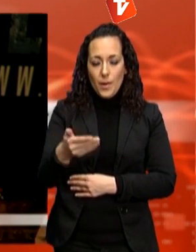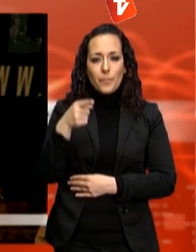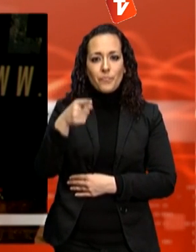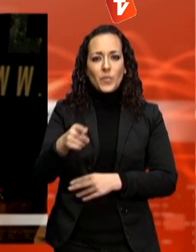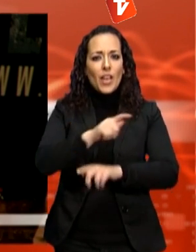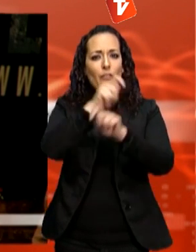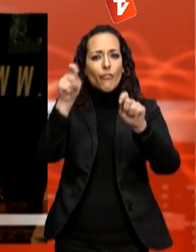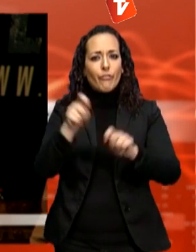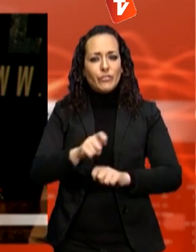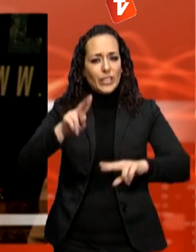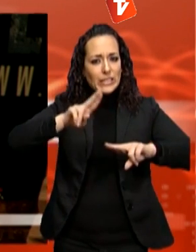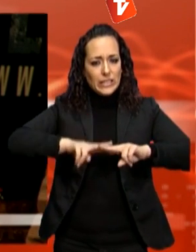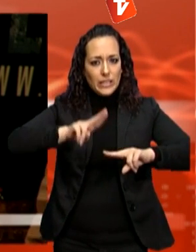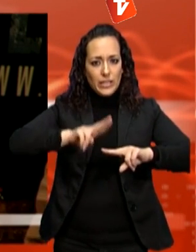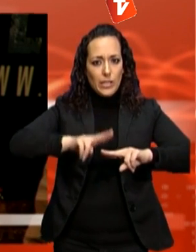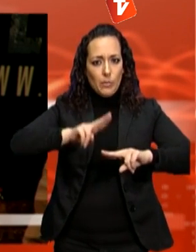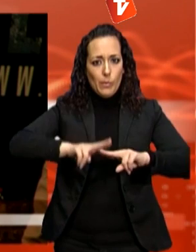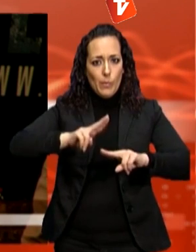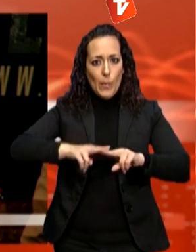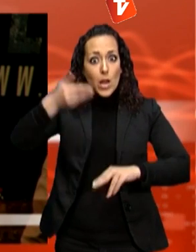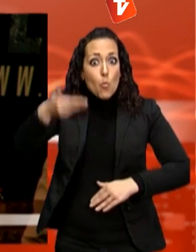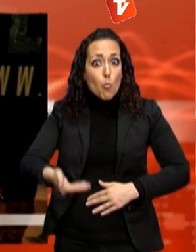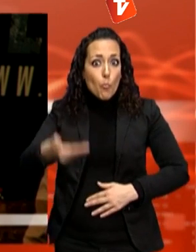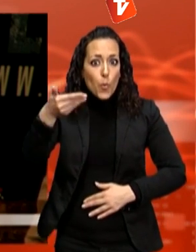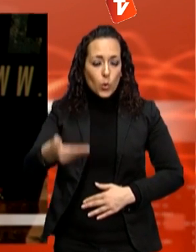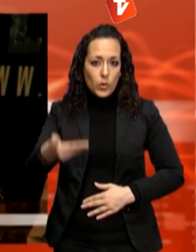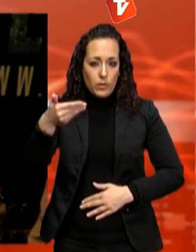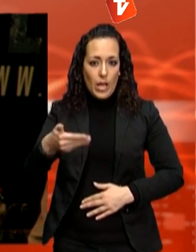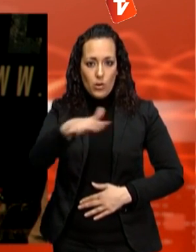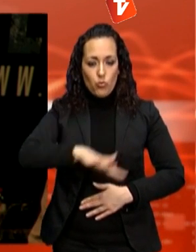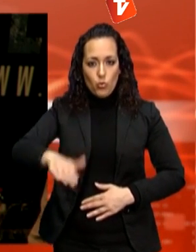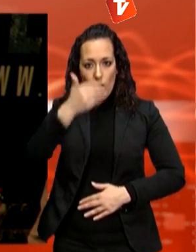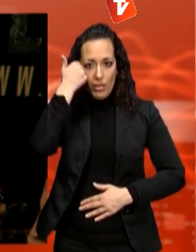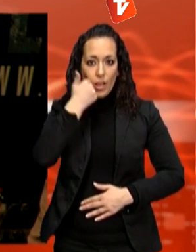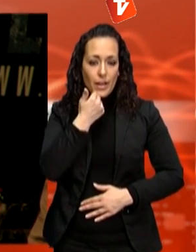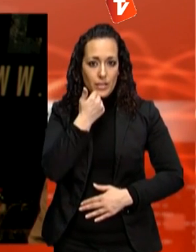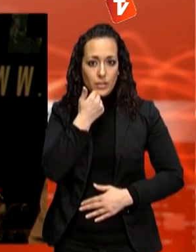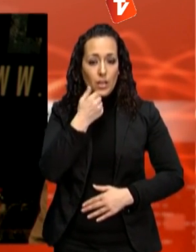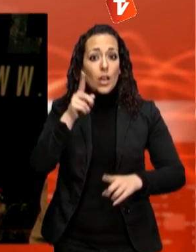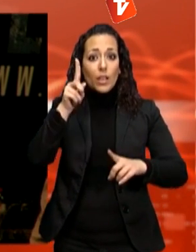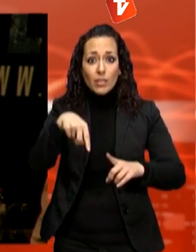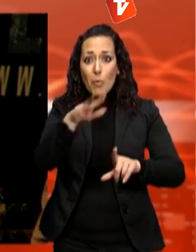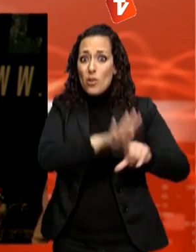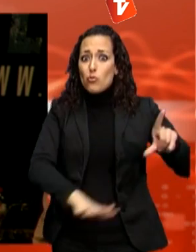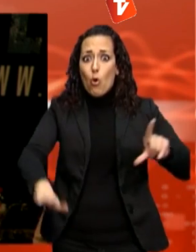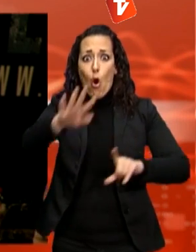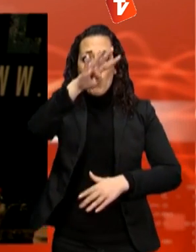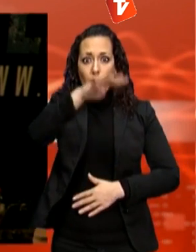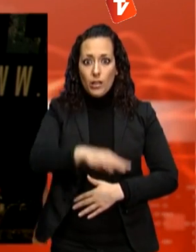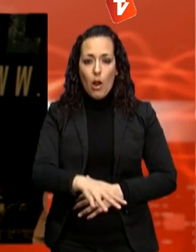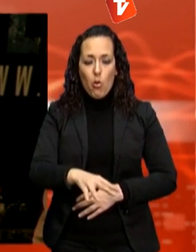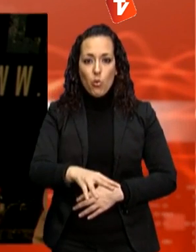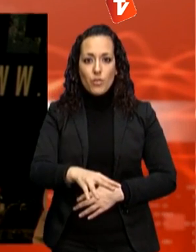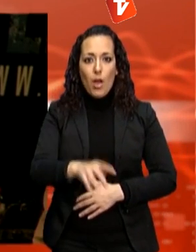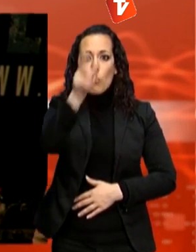considerat estratègic perquè tingui un pes específic molt important a nivell de Terrassa, sinó que és un festival que a nivell de tot Catalunya porta gent cap